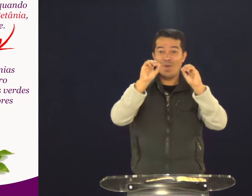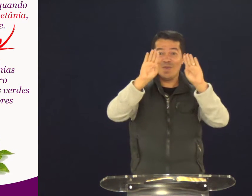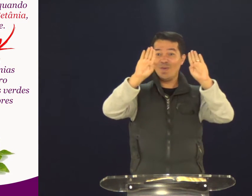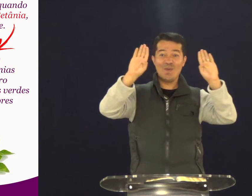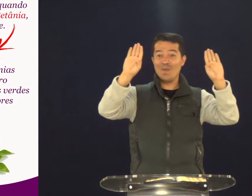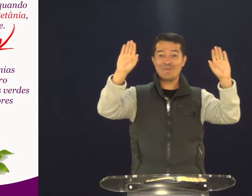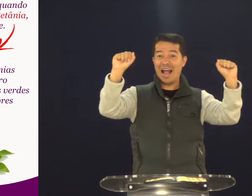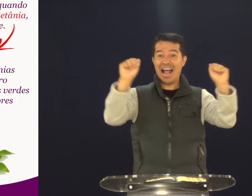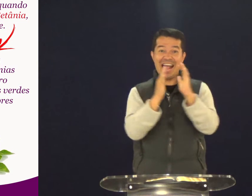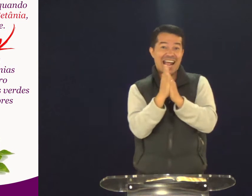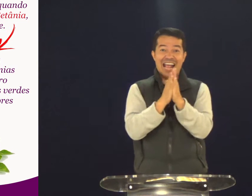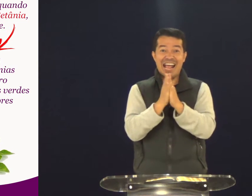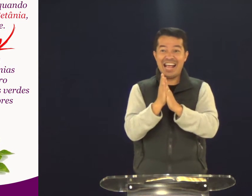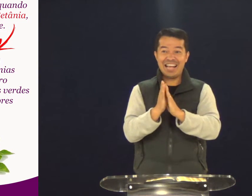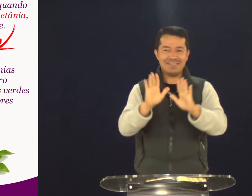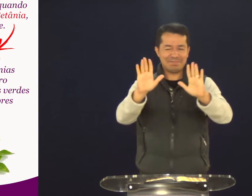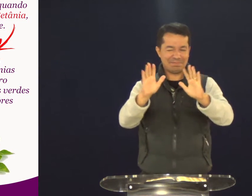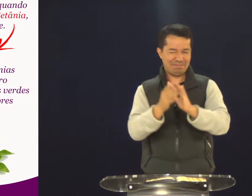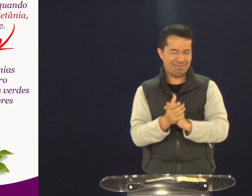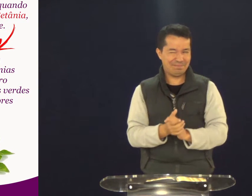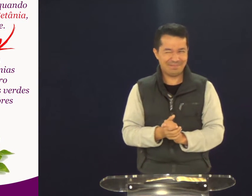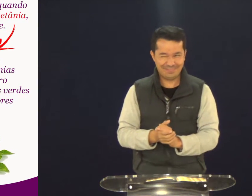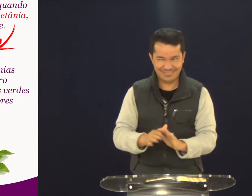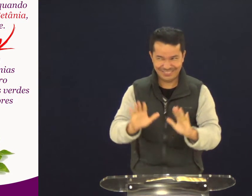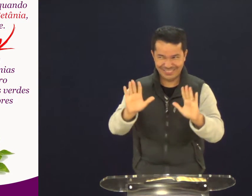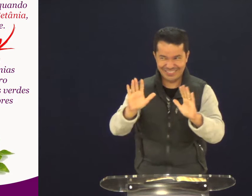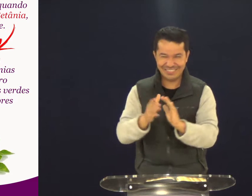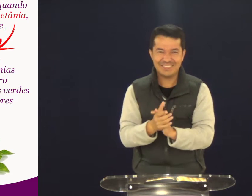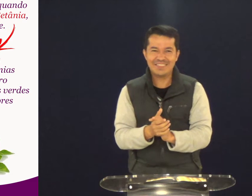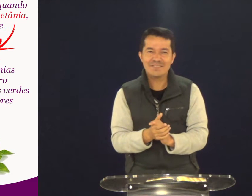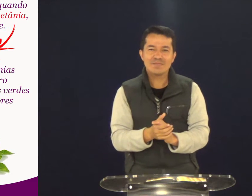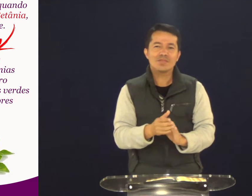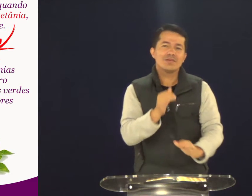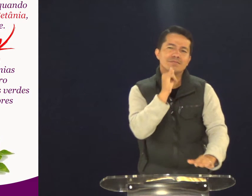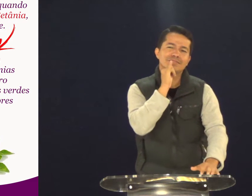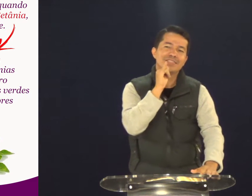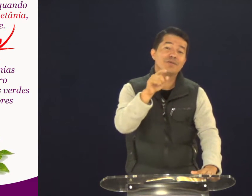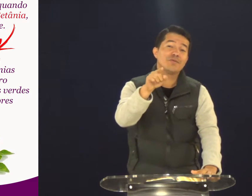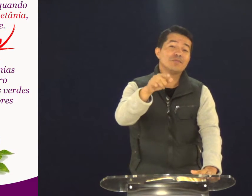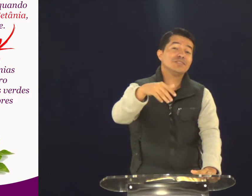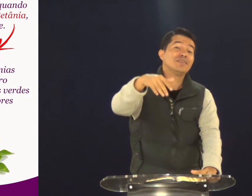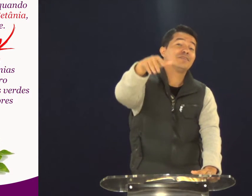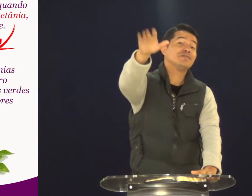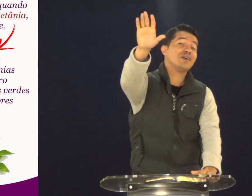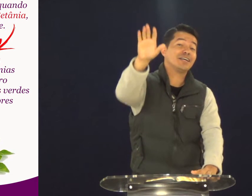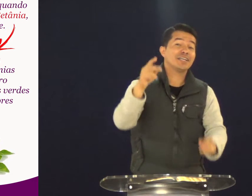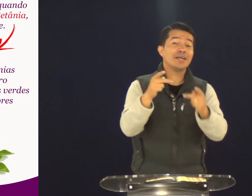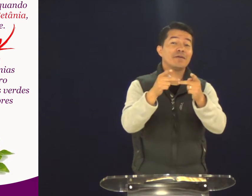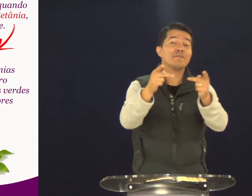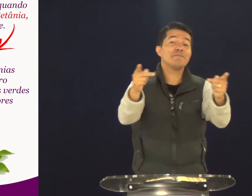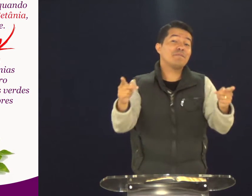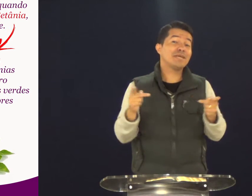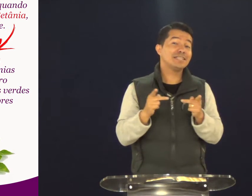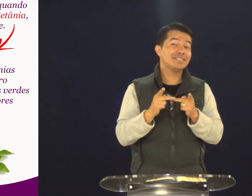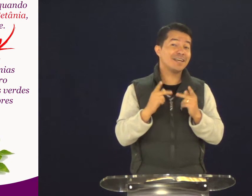sempre figos. Lá era um lugar cheio. Por exemplo, veja só. Por exemplo, você vai à